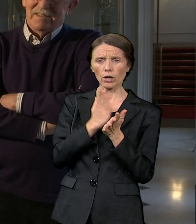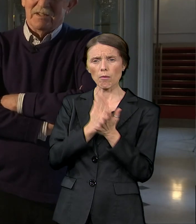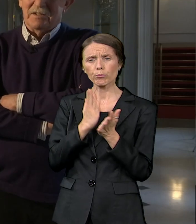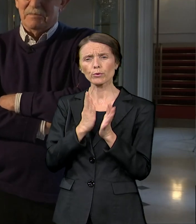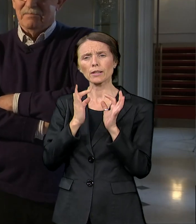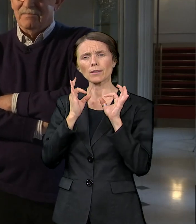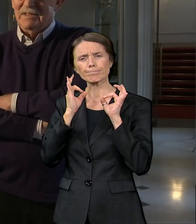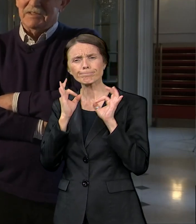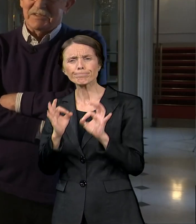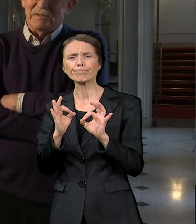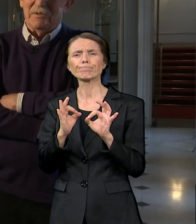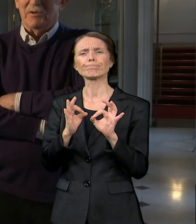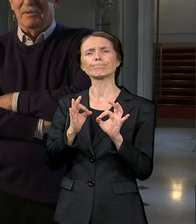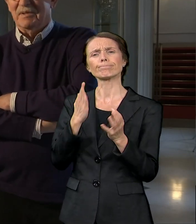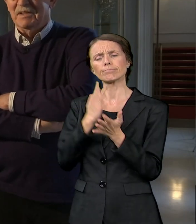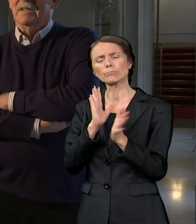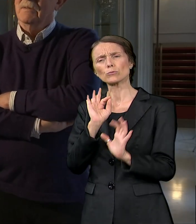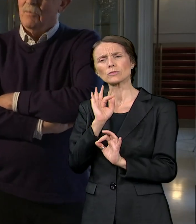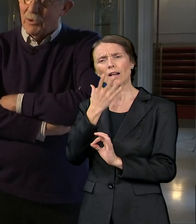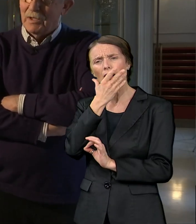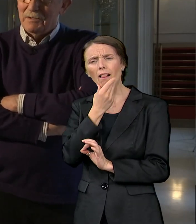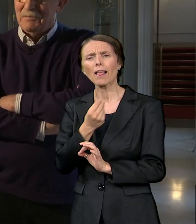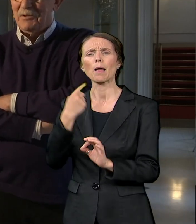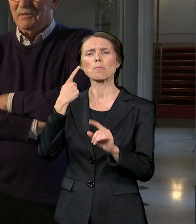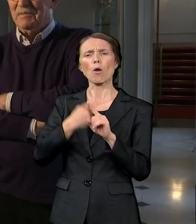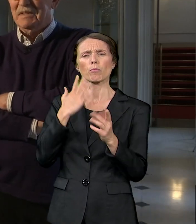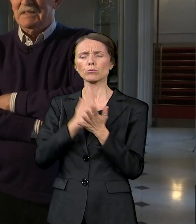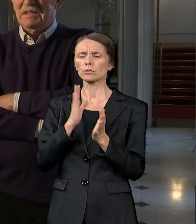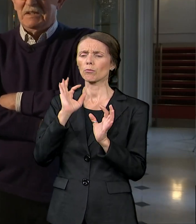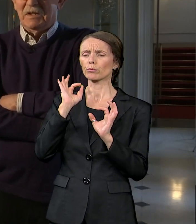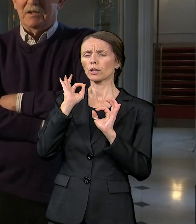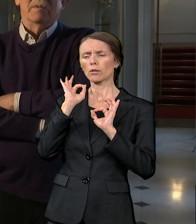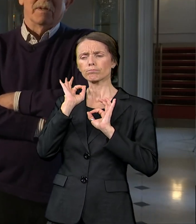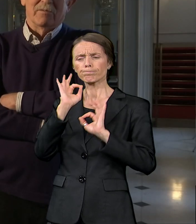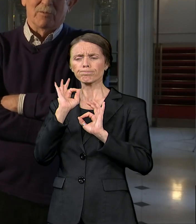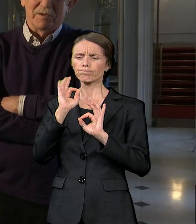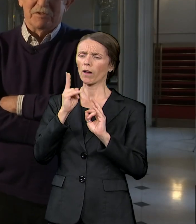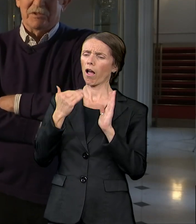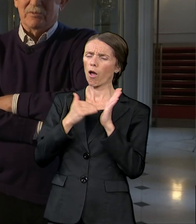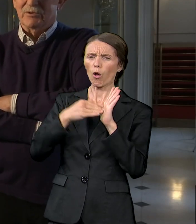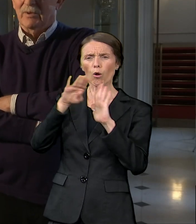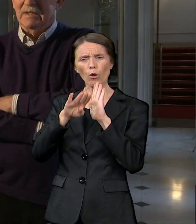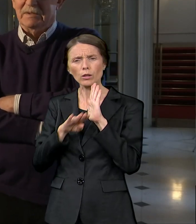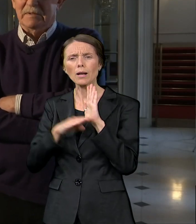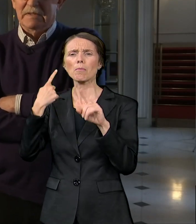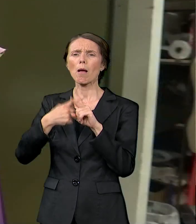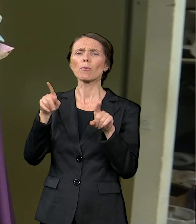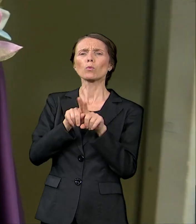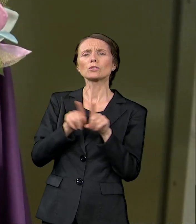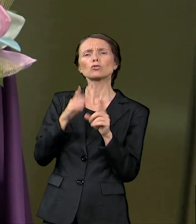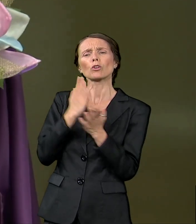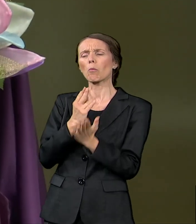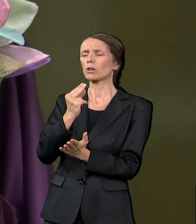nekim estetskim normama i nekim moralnim normama i nekim, naravno, umetničkim postulatima.